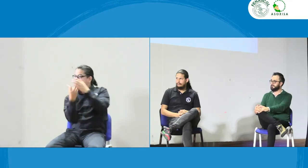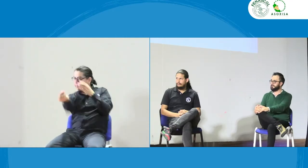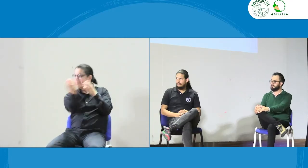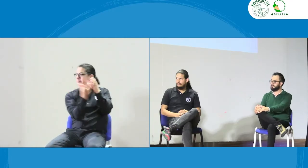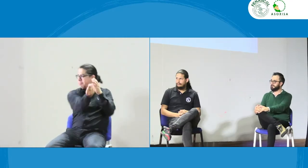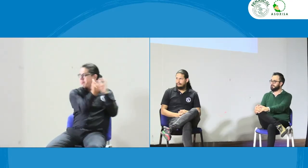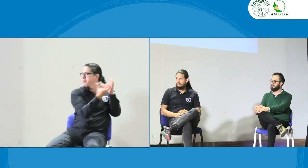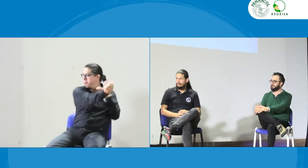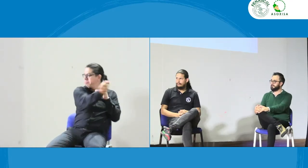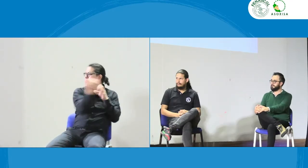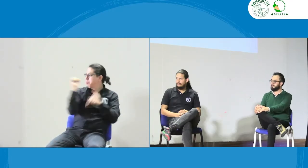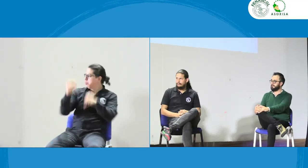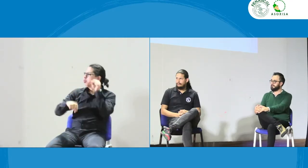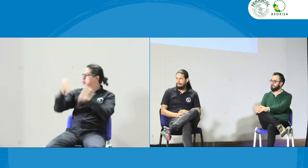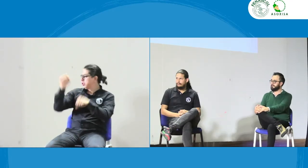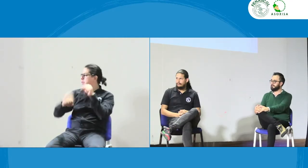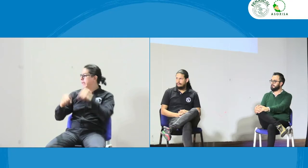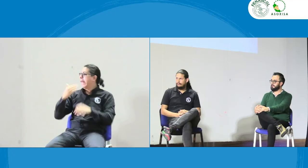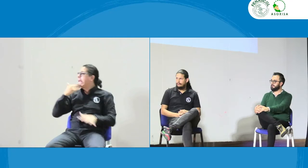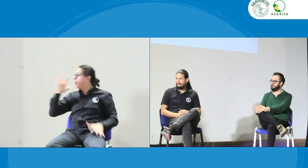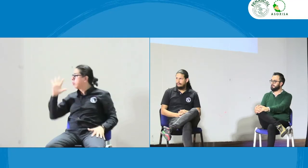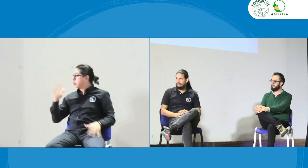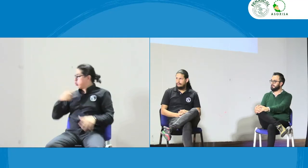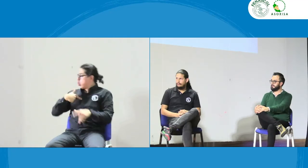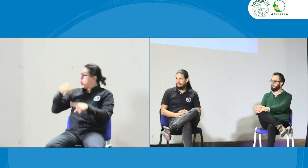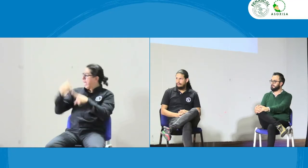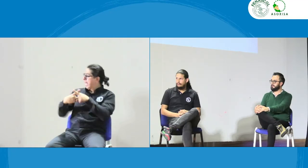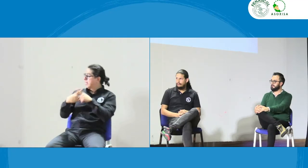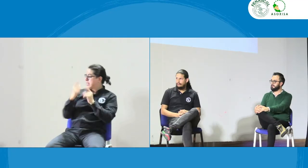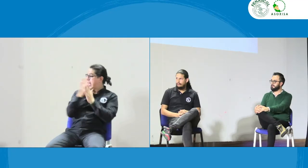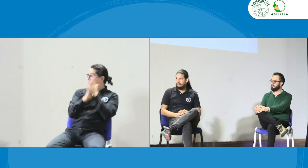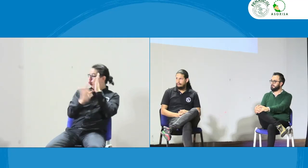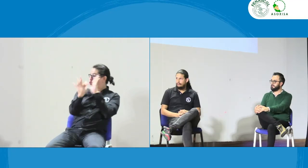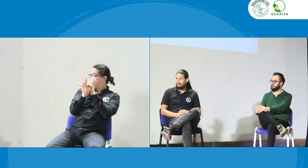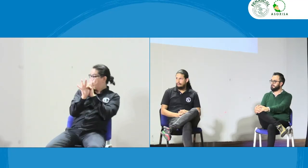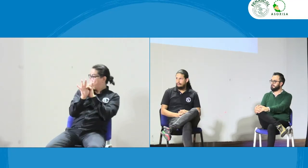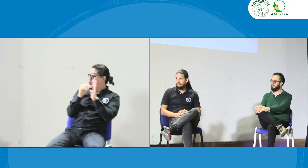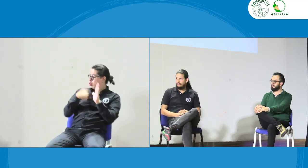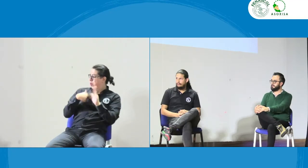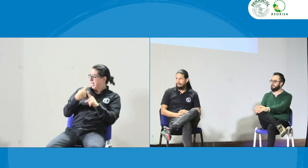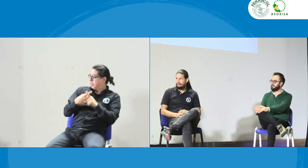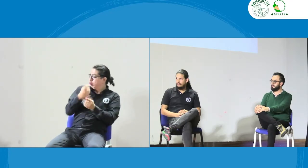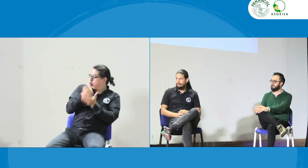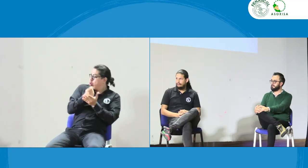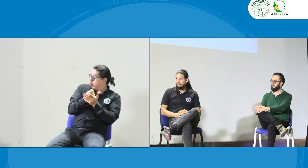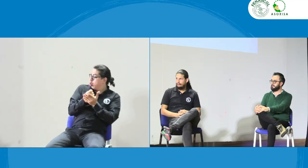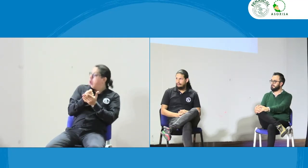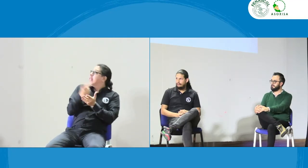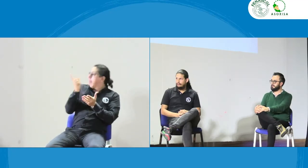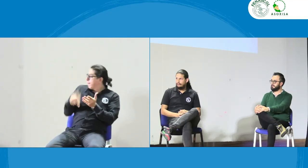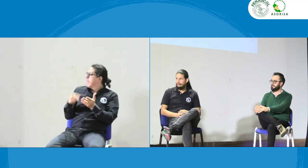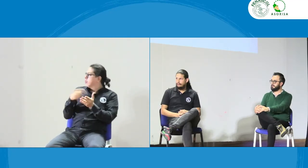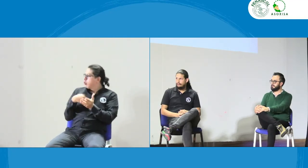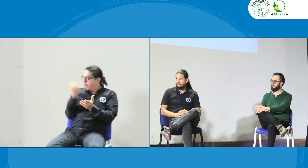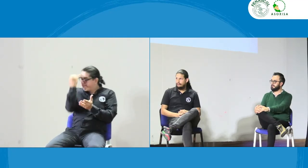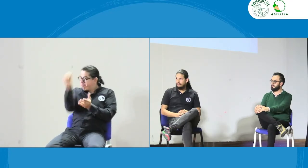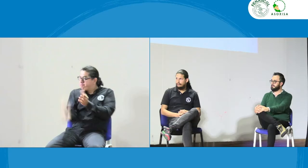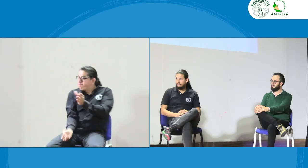pues anteriormente empezaron a abrirse estos comités posiblemente se tienen yo anteriormente hacía parte de Azortol era